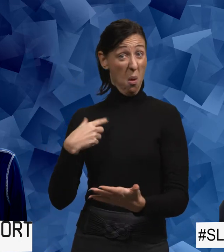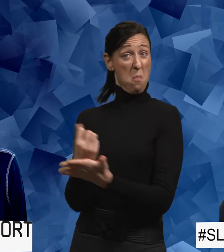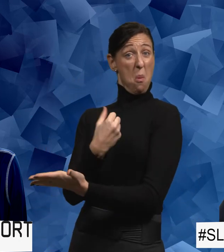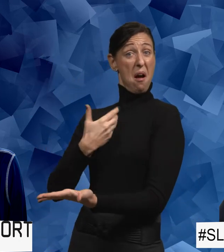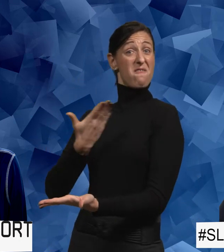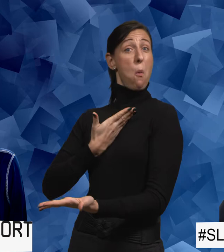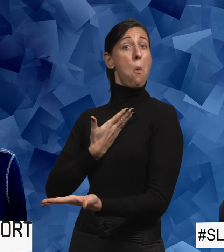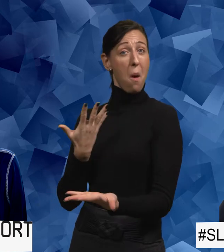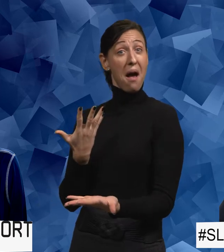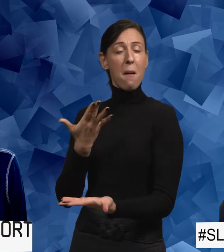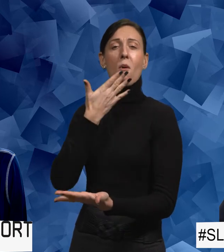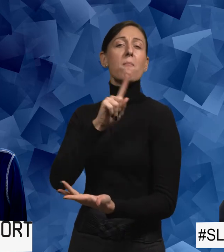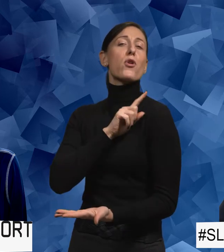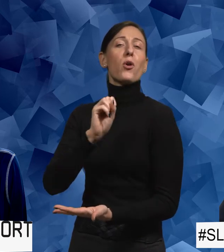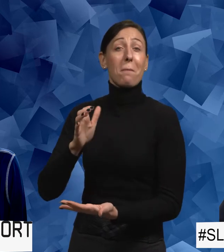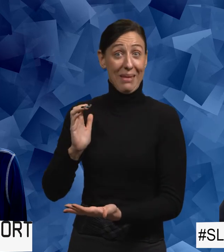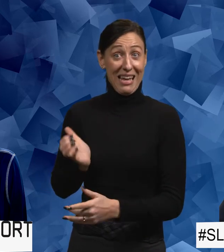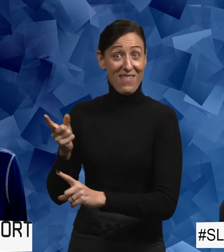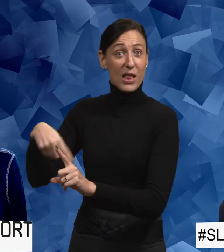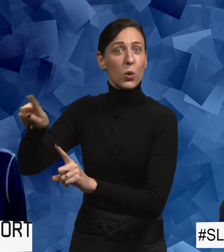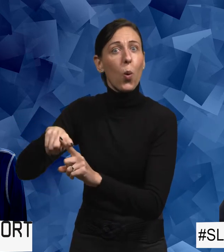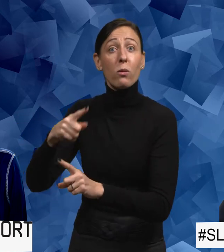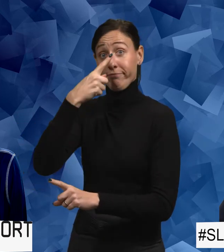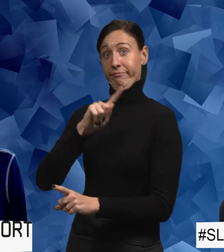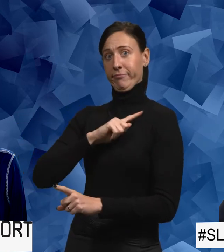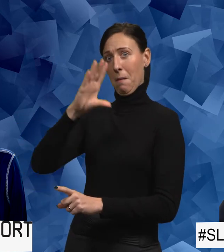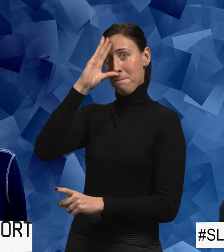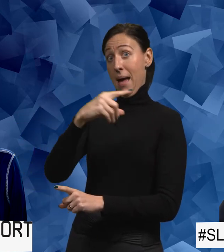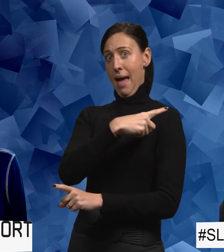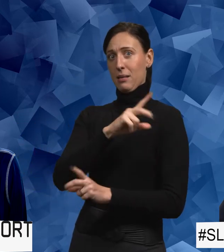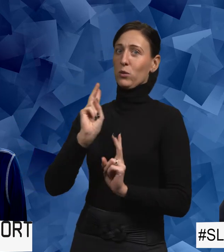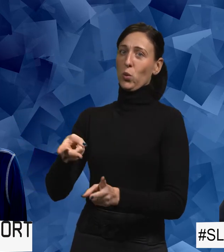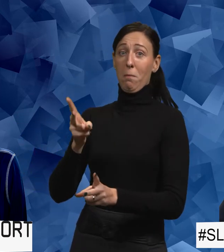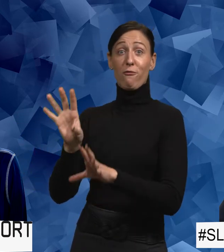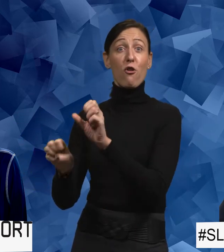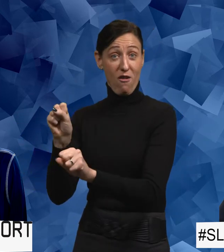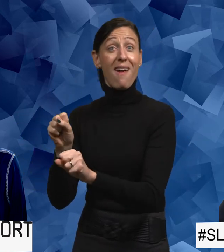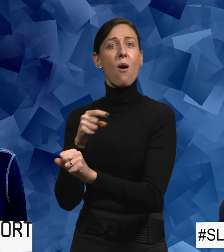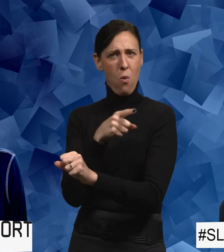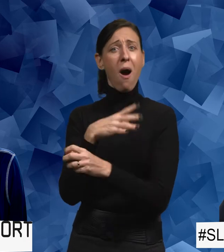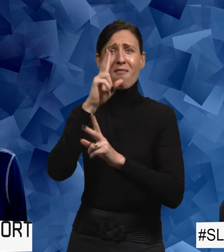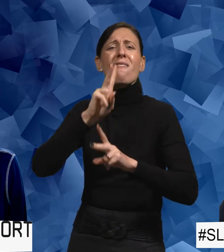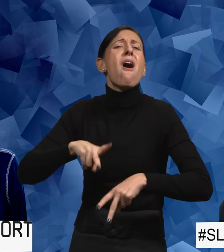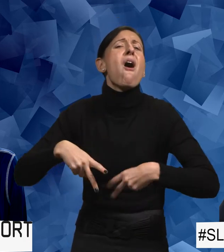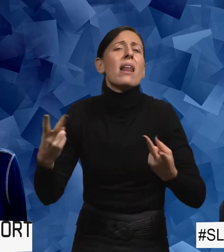Och jag talar ju väldigt mycket om kvinnor som är utsatta och män som förövade. Och det är faktiskt för att det är det vanligaste.